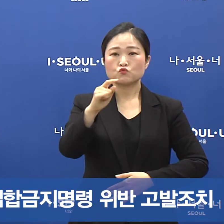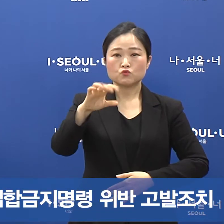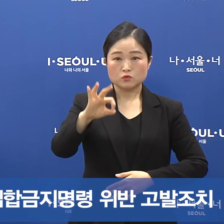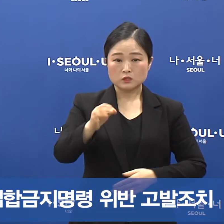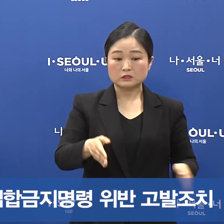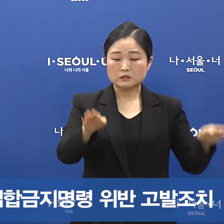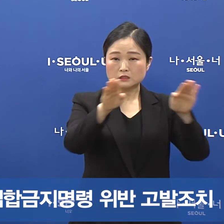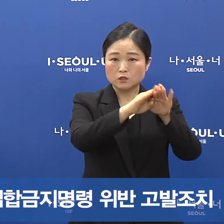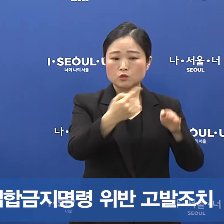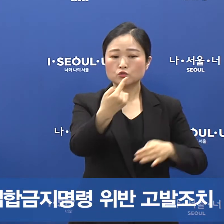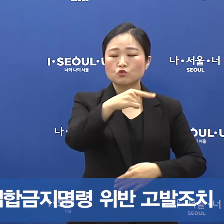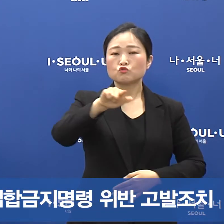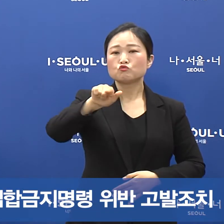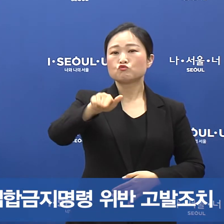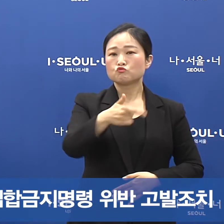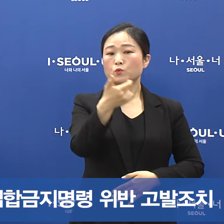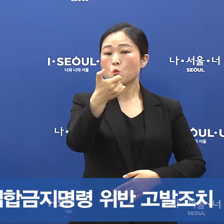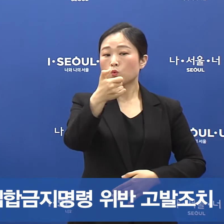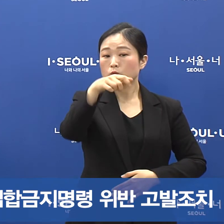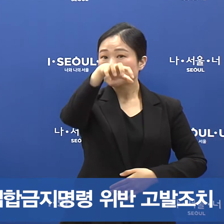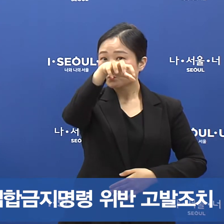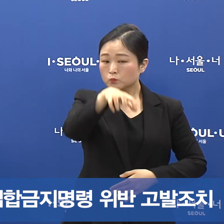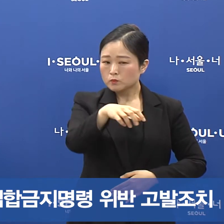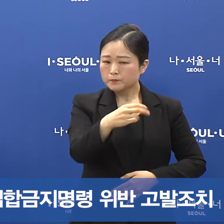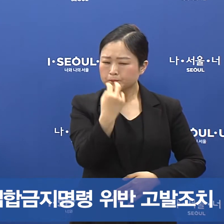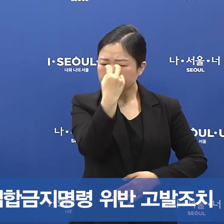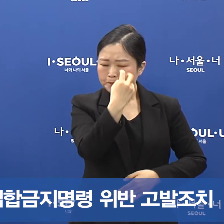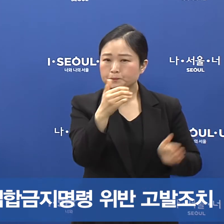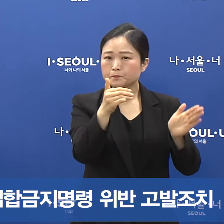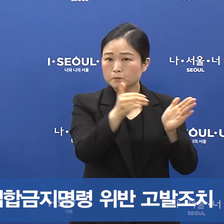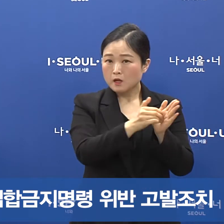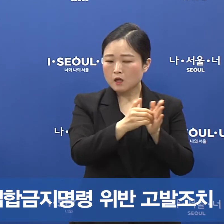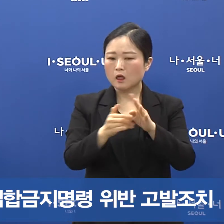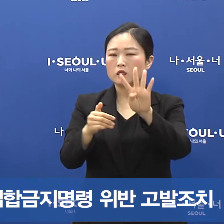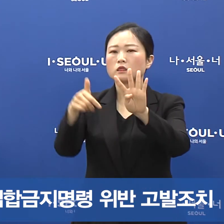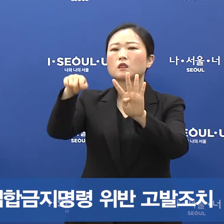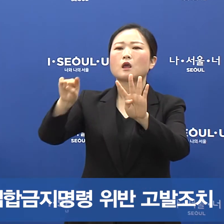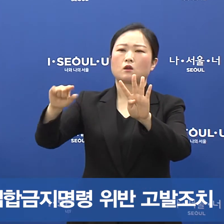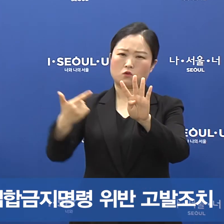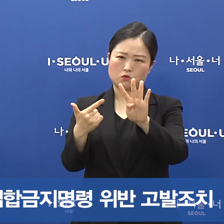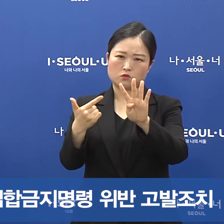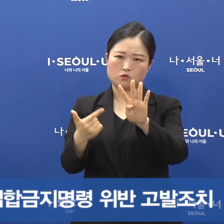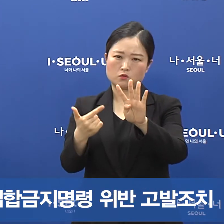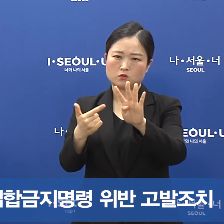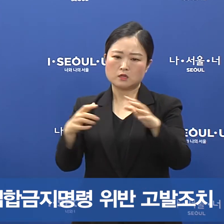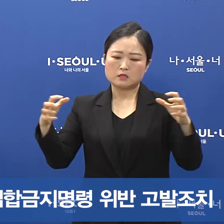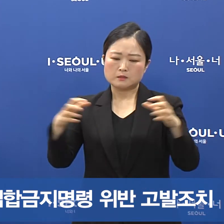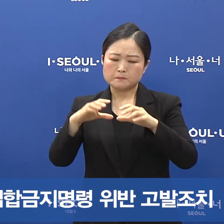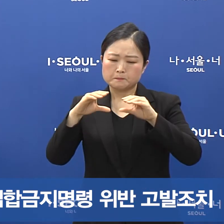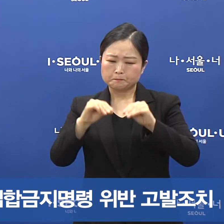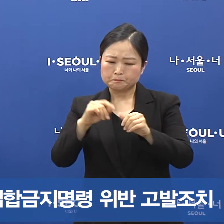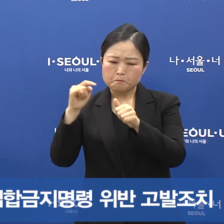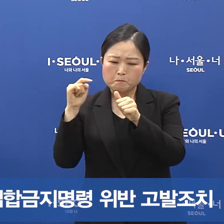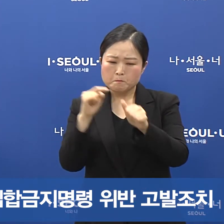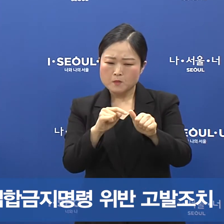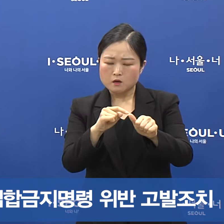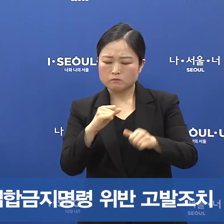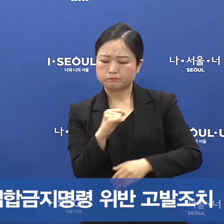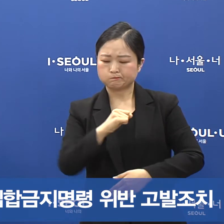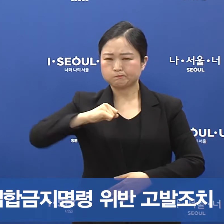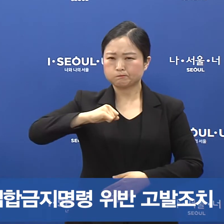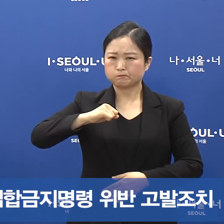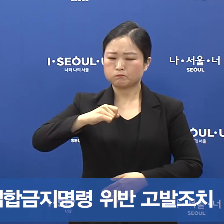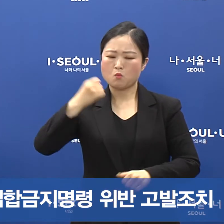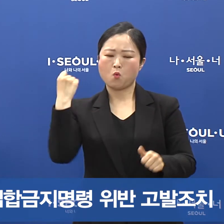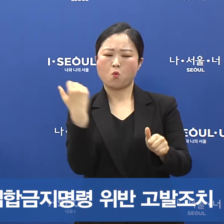점검하였으며 그 중 4건에 대해서 집합건지명령 미준수에 대한 고발을 시행할 예정입니다.